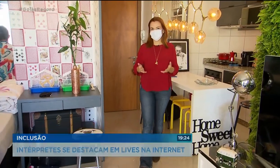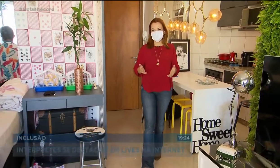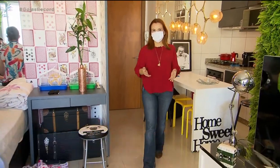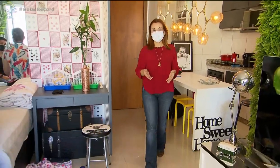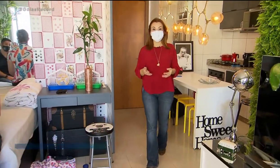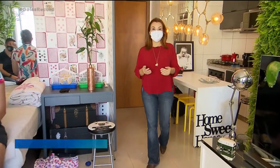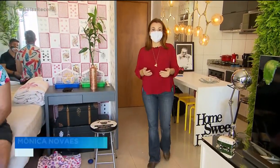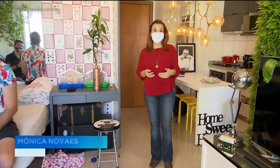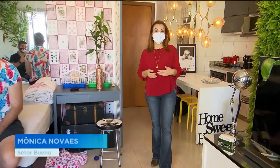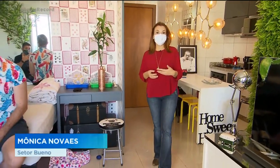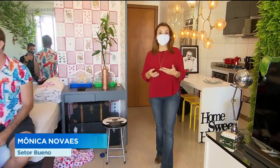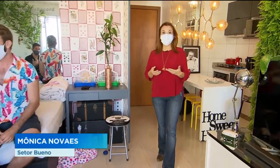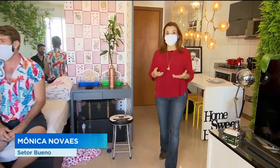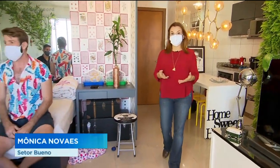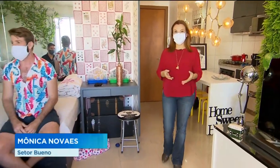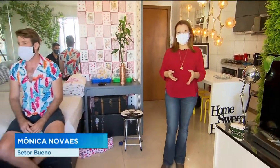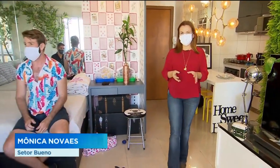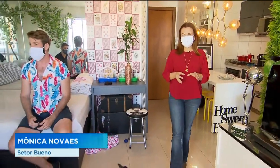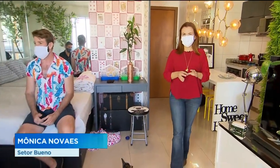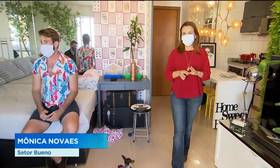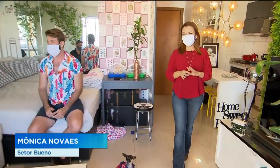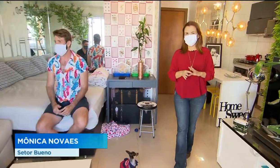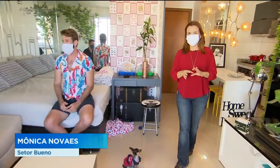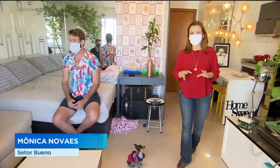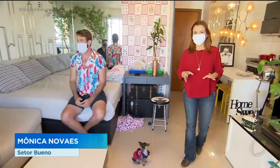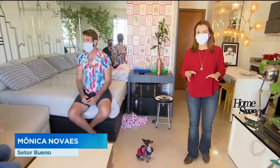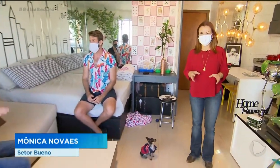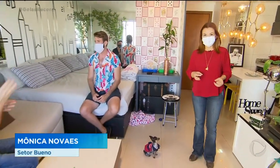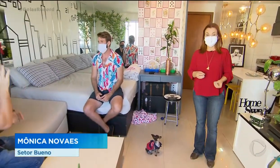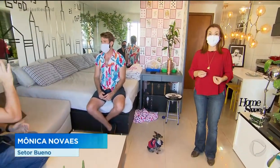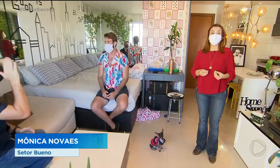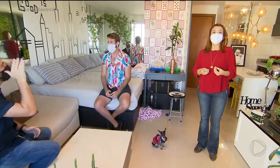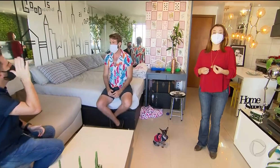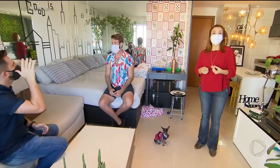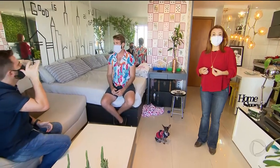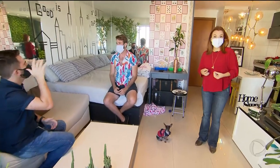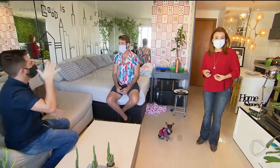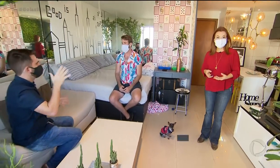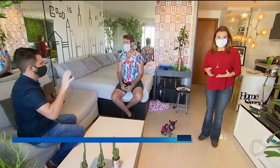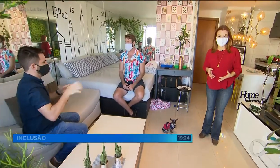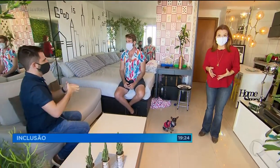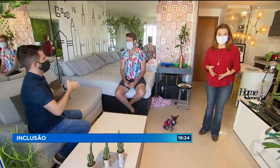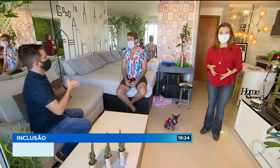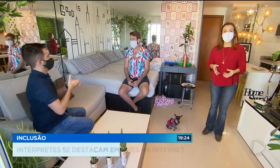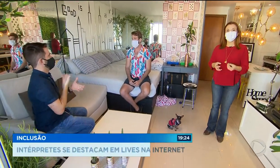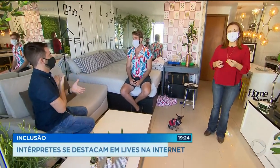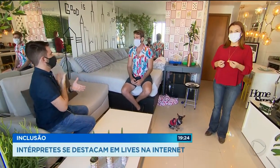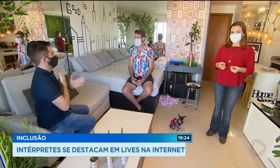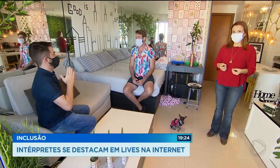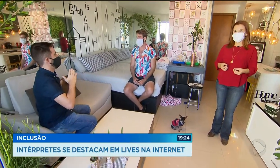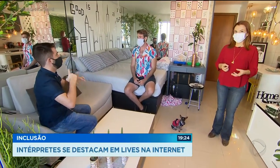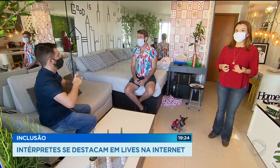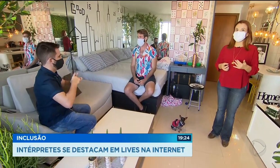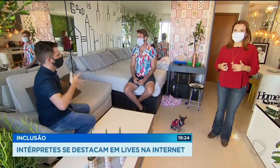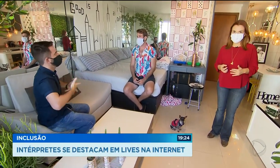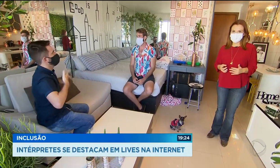sinais aos 17 anos de idade. Começou por curiosidade, estimulado por amigos da igreja. Hoje ele é formado em letras,